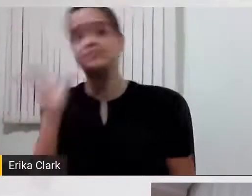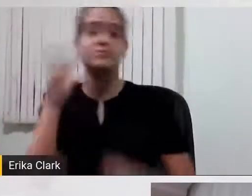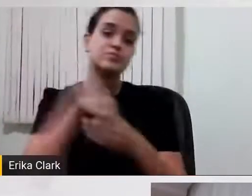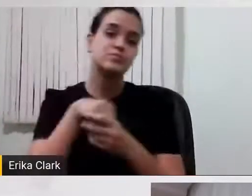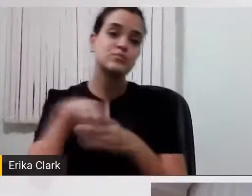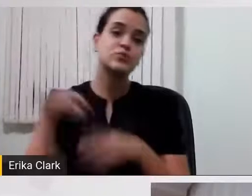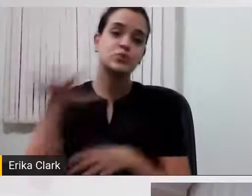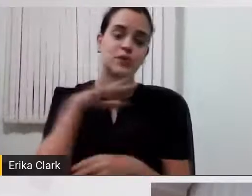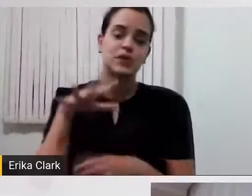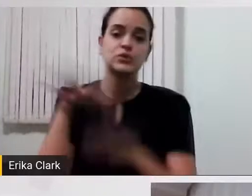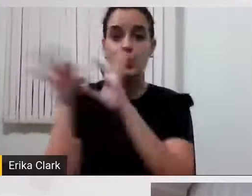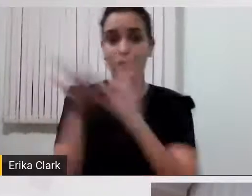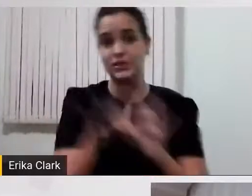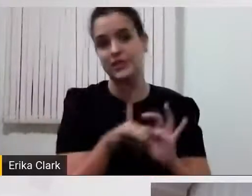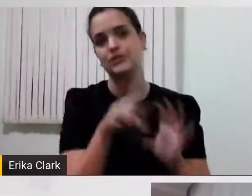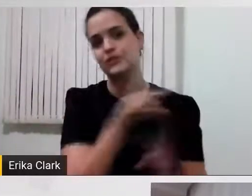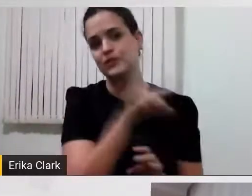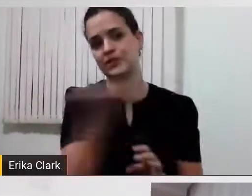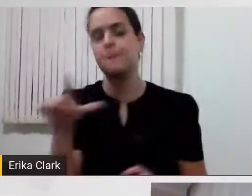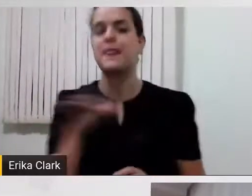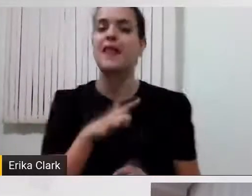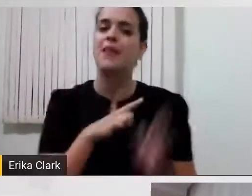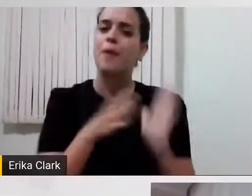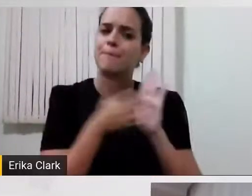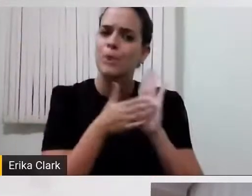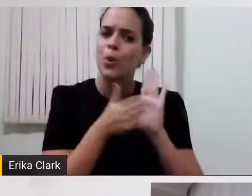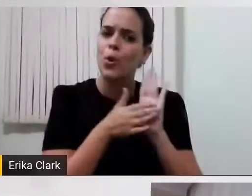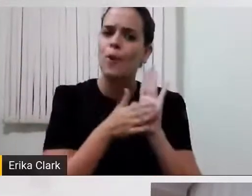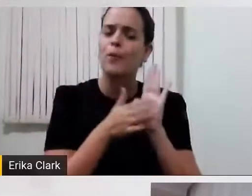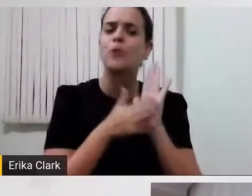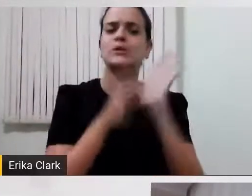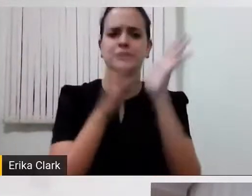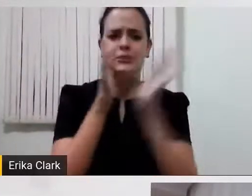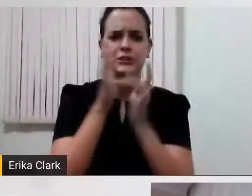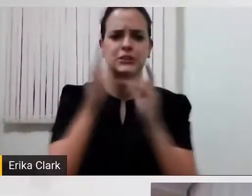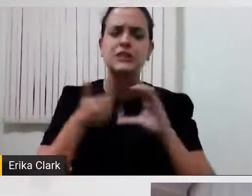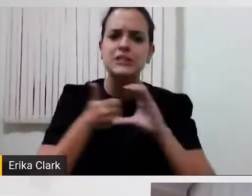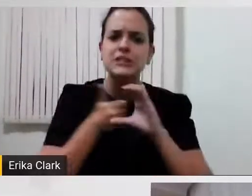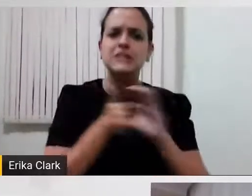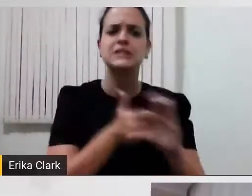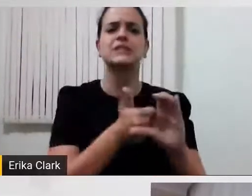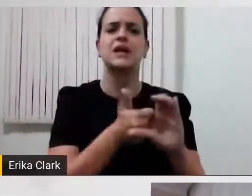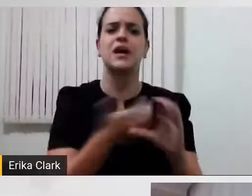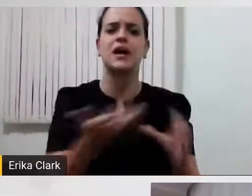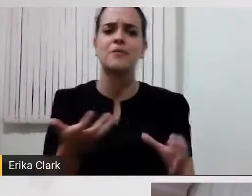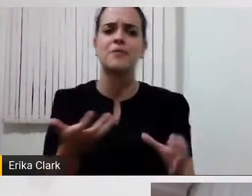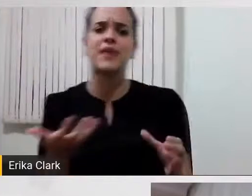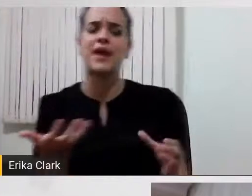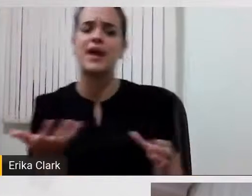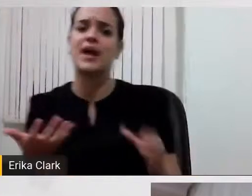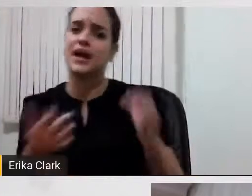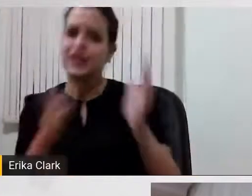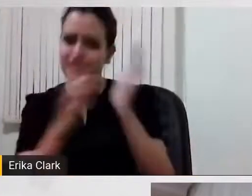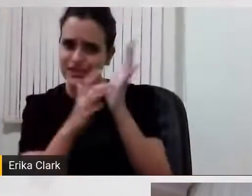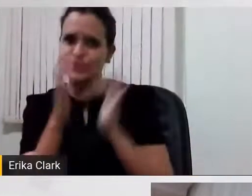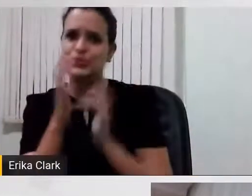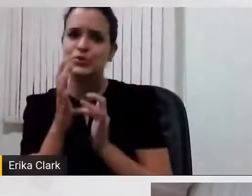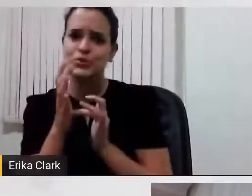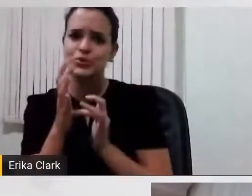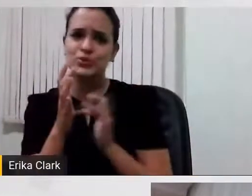vocês, que traz uma proposta de cristã, acho que esse cara, esse Cristo, esse Jesus, ele nos ensinou muito